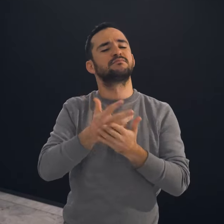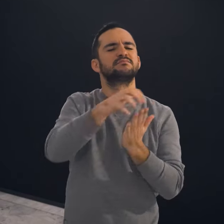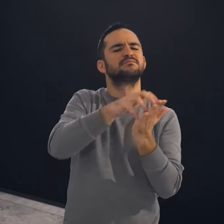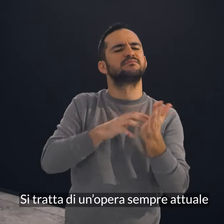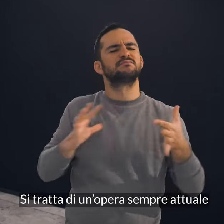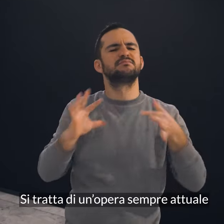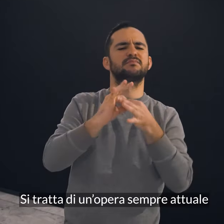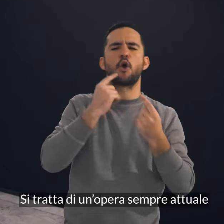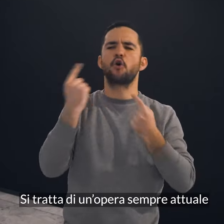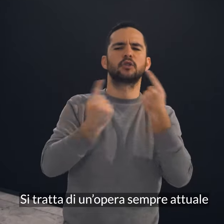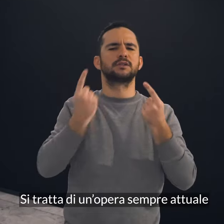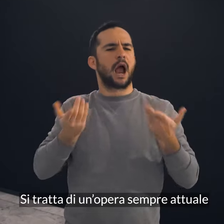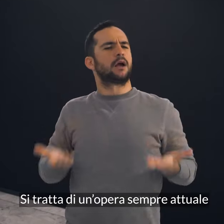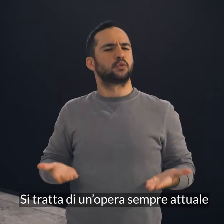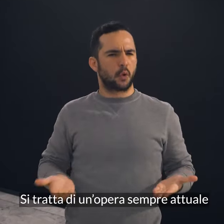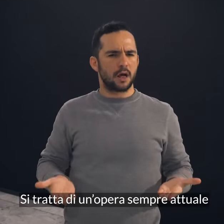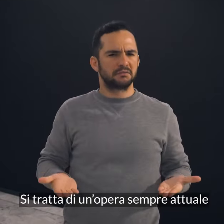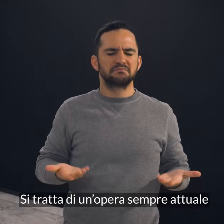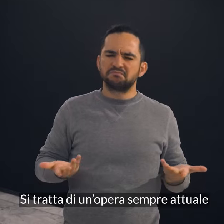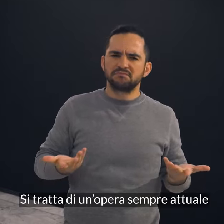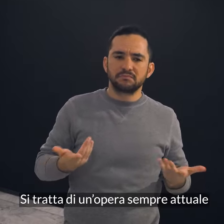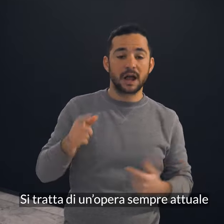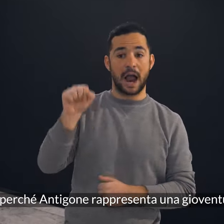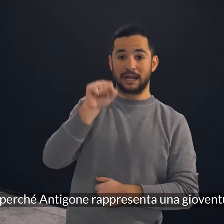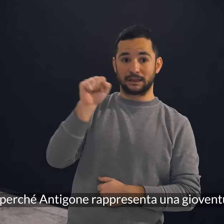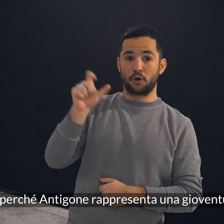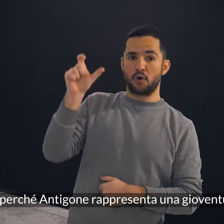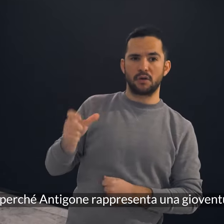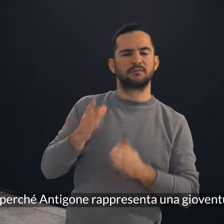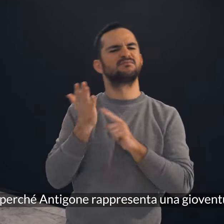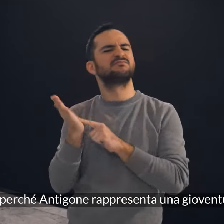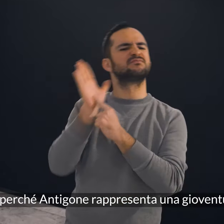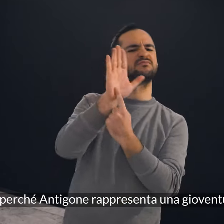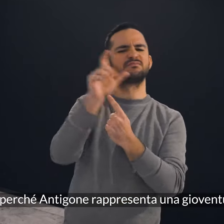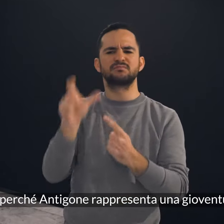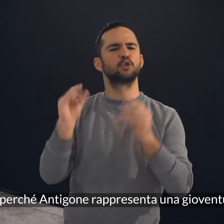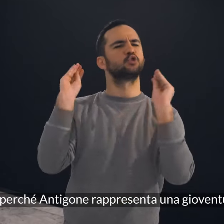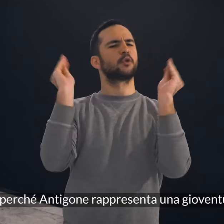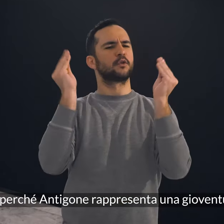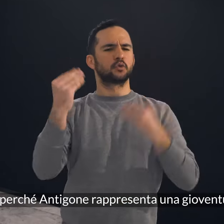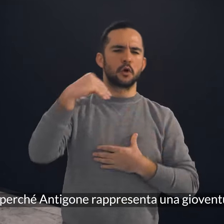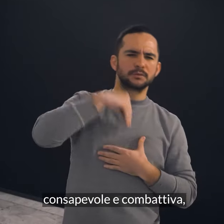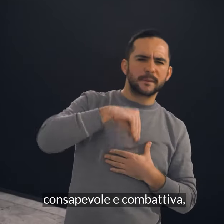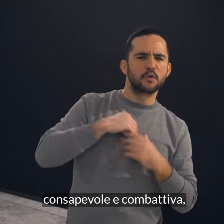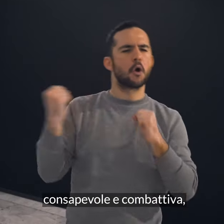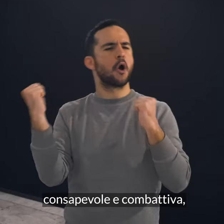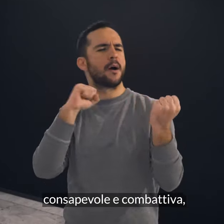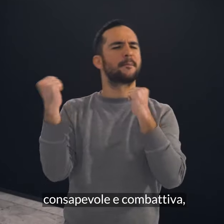Si tratta di un'opera sempre attuale perché Antigone rappresenta una gioventù consapevole e